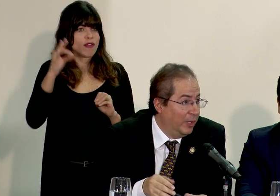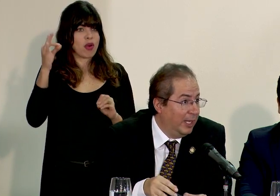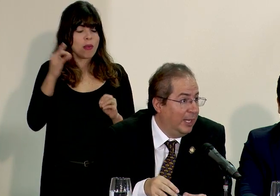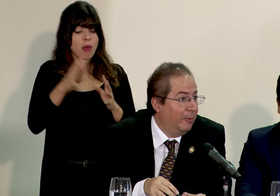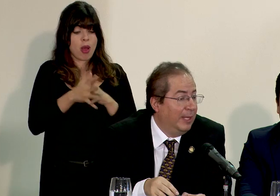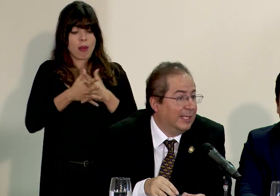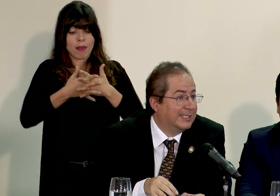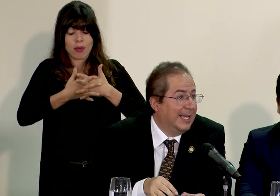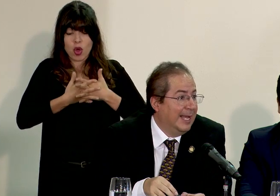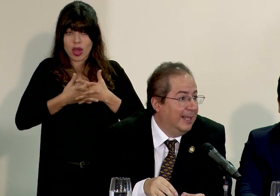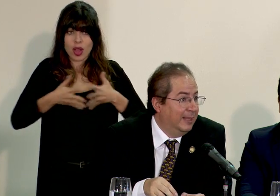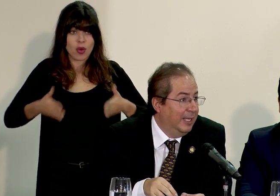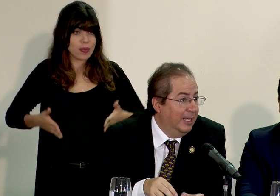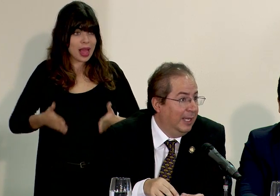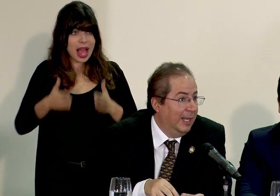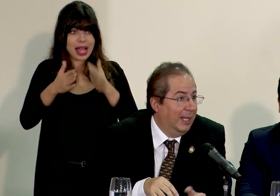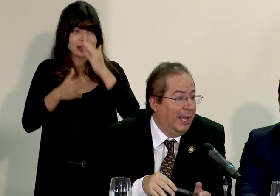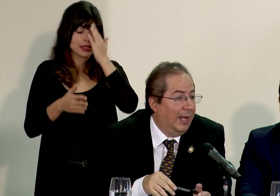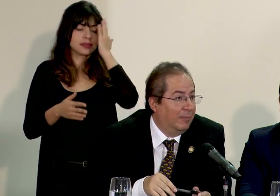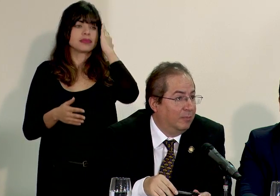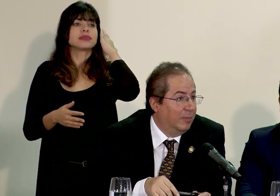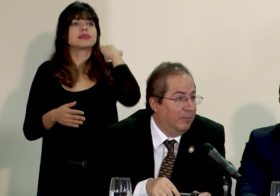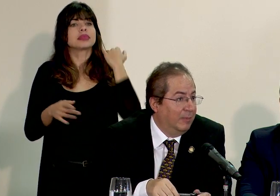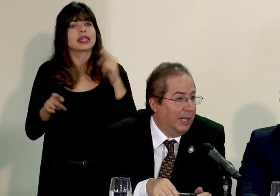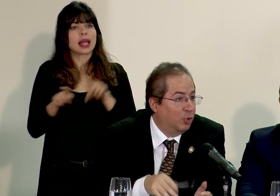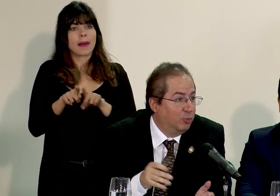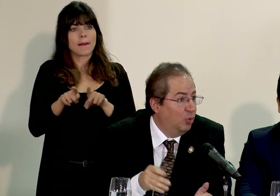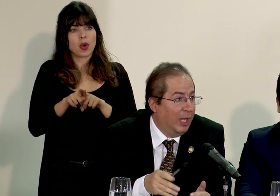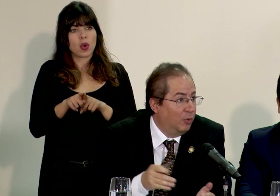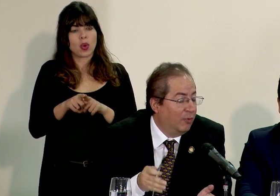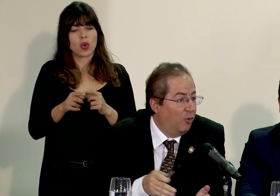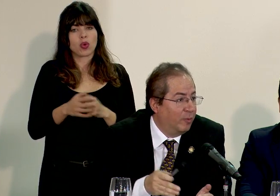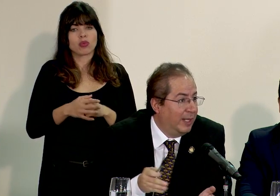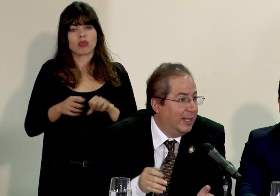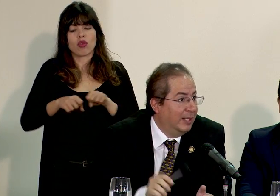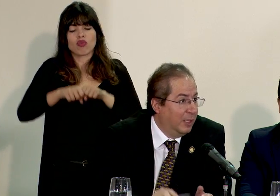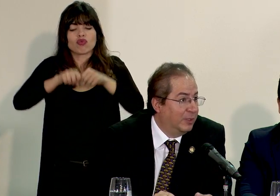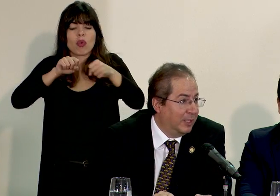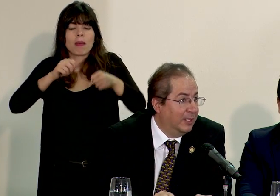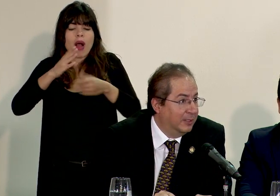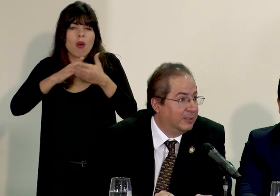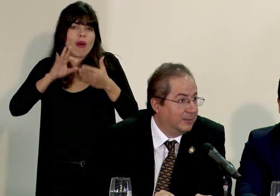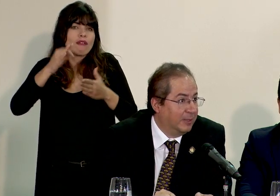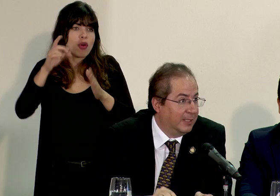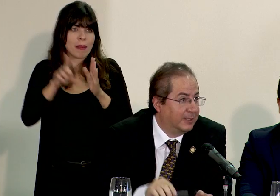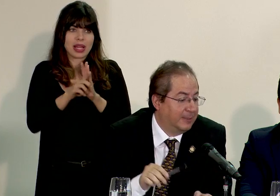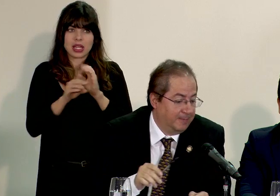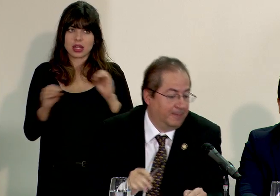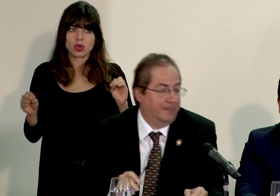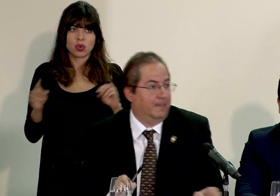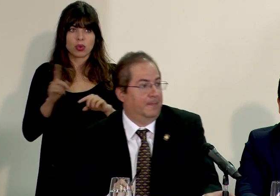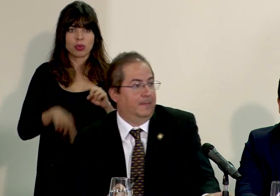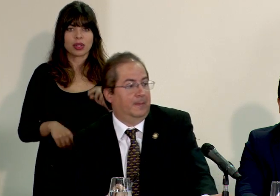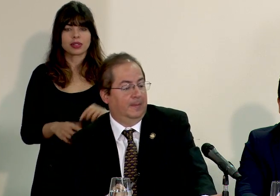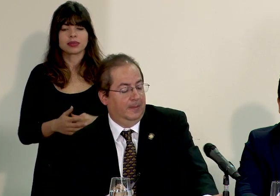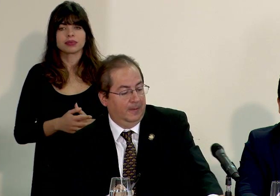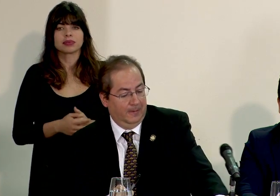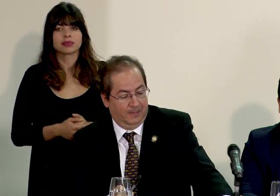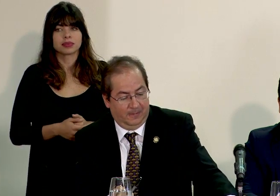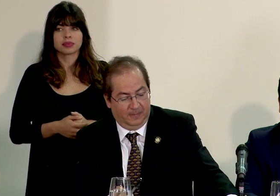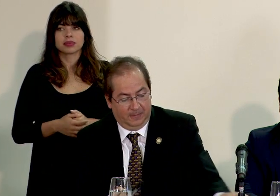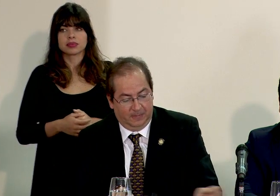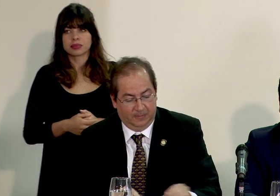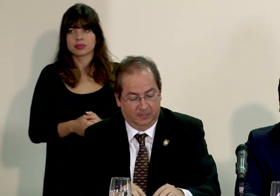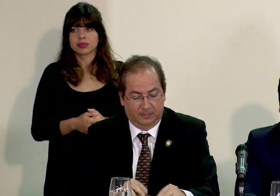el bloqueo de vías ni la la ruptura de alguna forma de nuestras leyes gracias de prensa